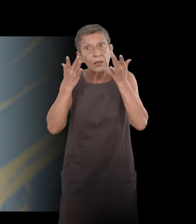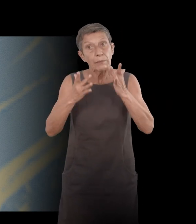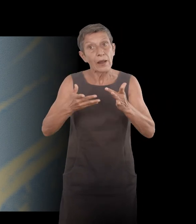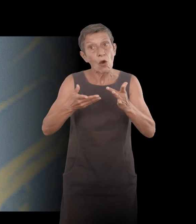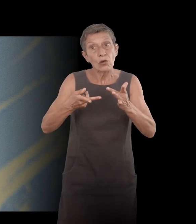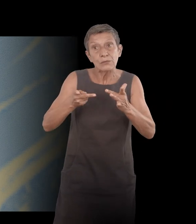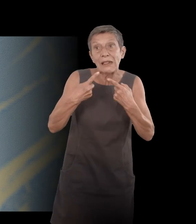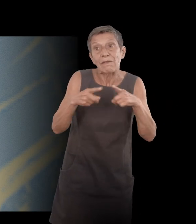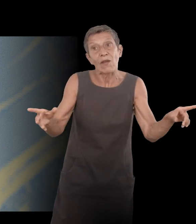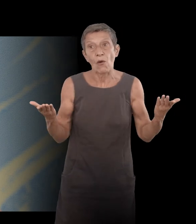plus trop idéaliser